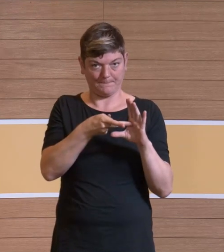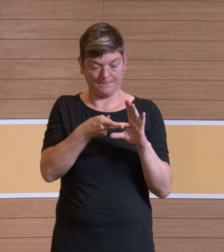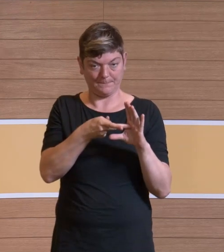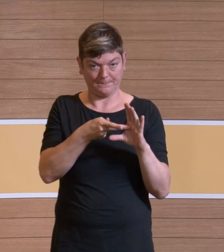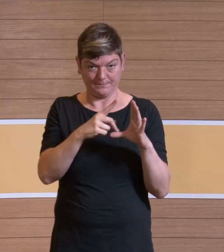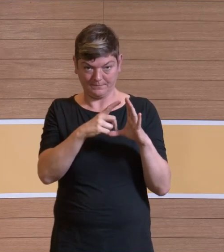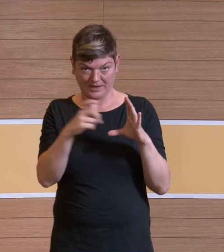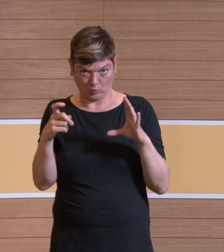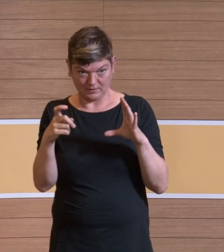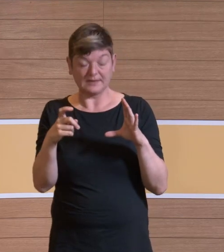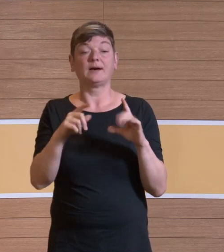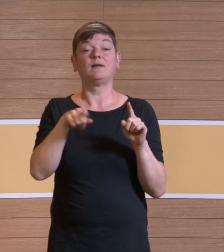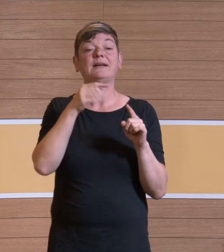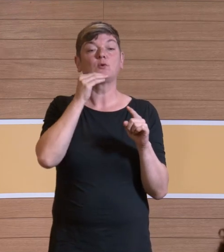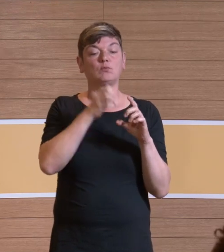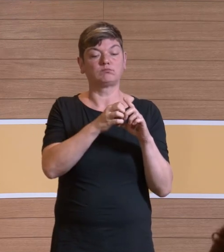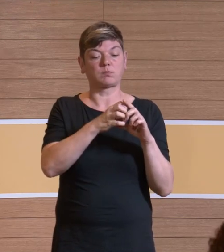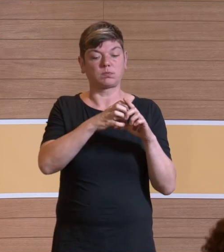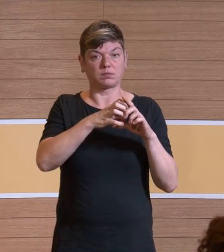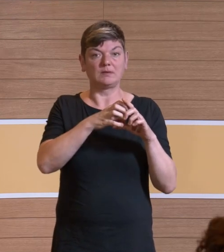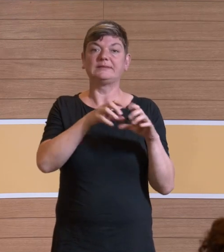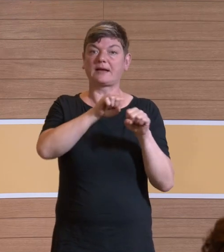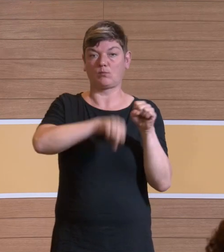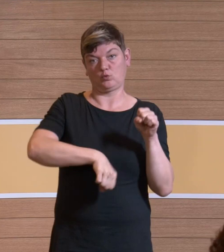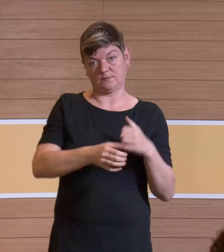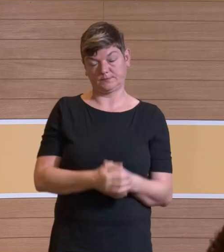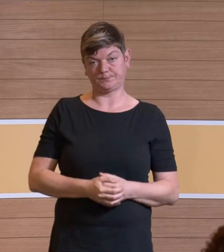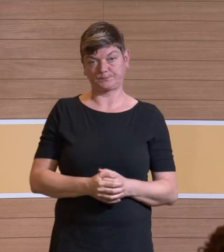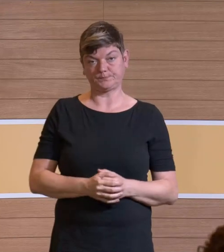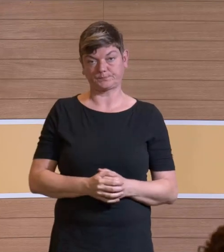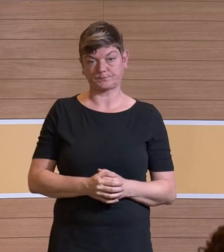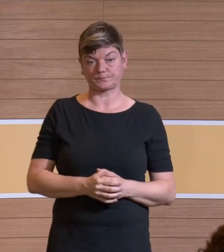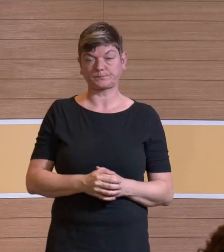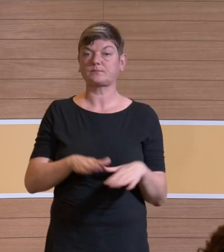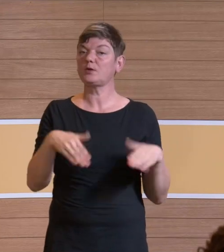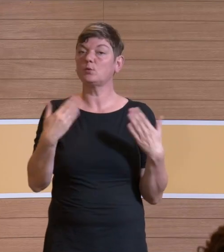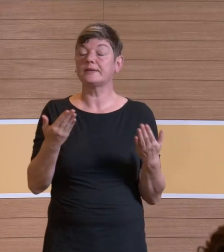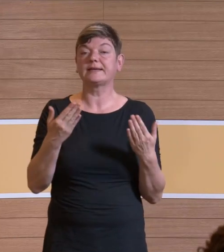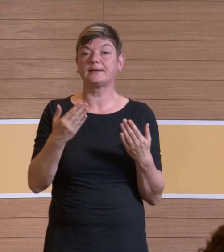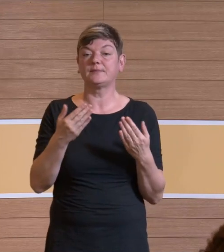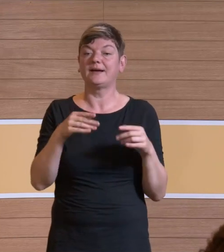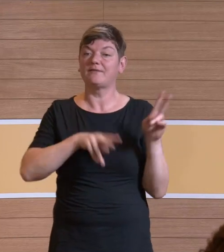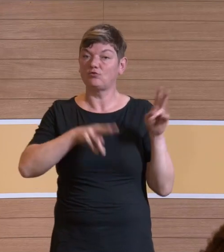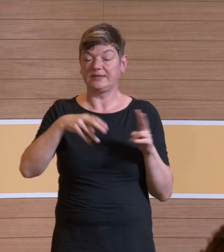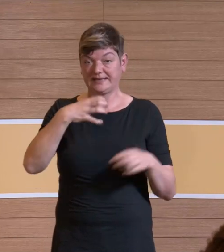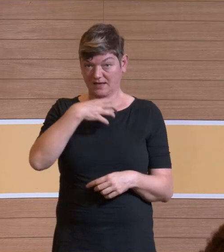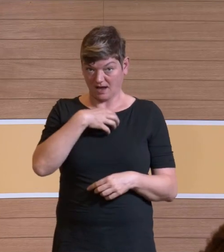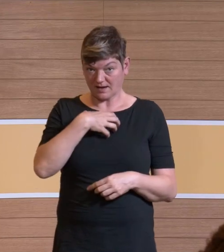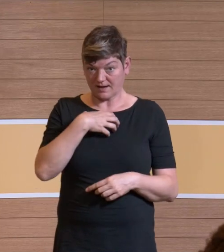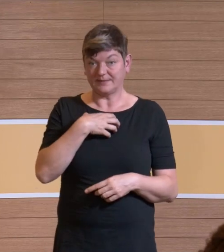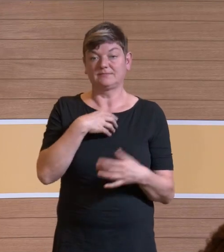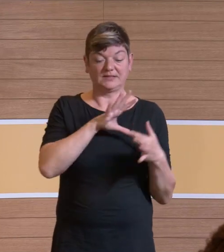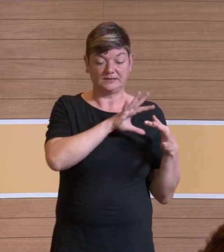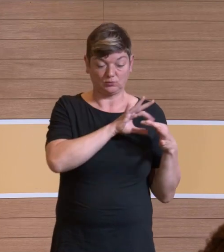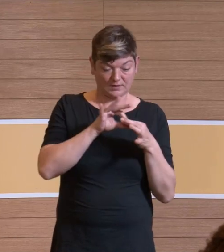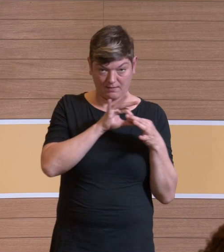Und wenn da nur genug dran sind, dann gehen nämlich diese Mitochondrien kaputt. Und es gibt eine ganze Reihe von Krankheiten, die direkt